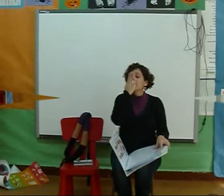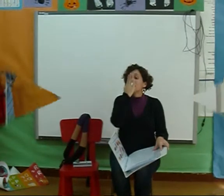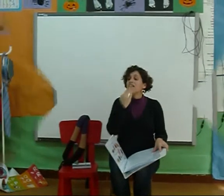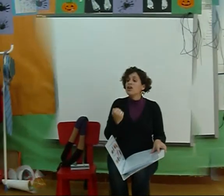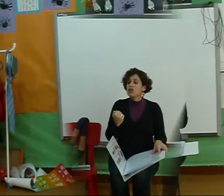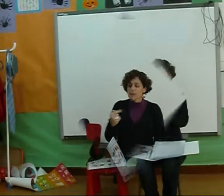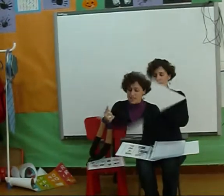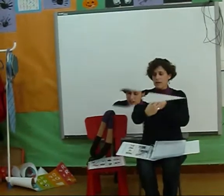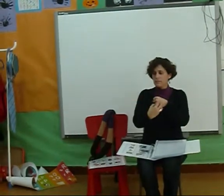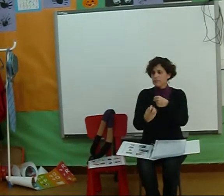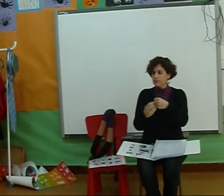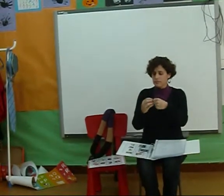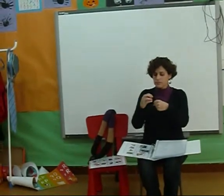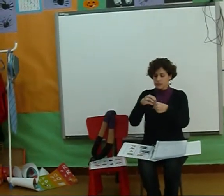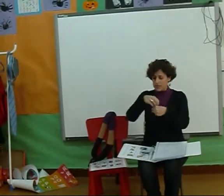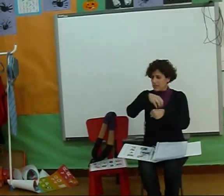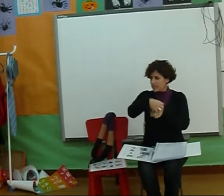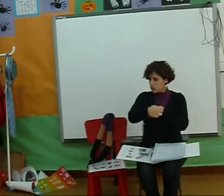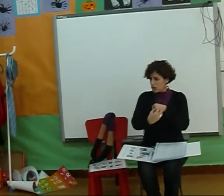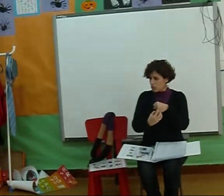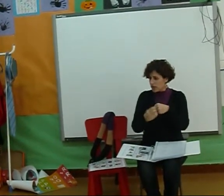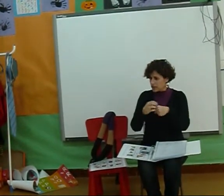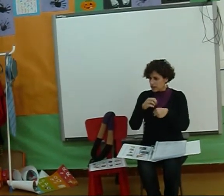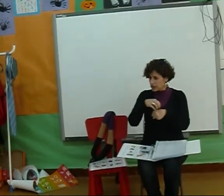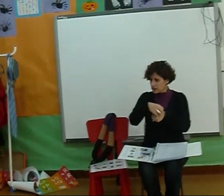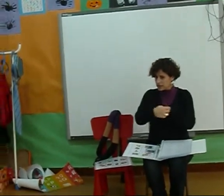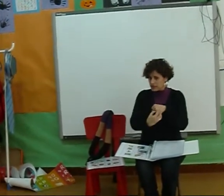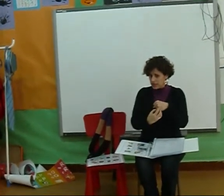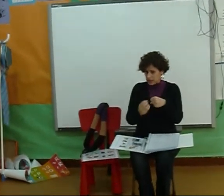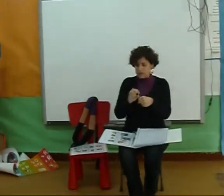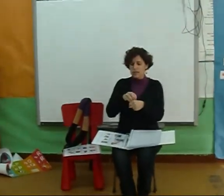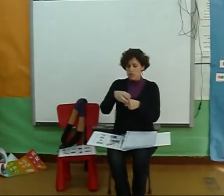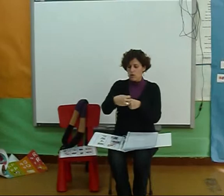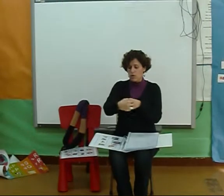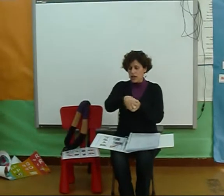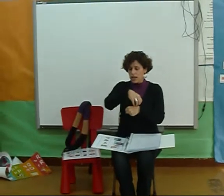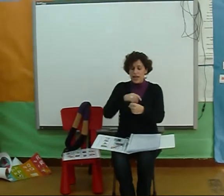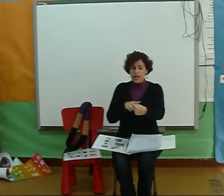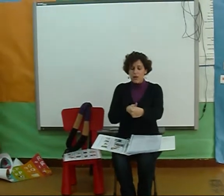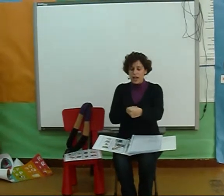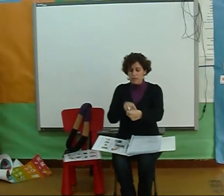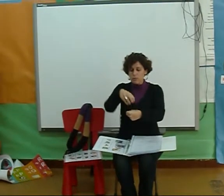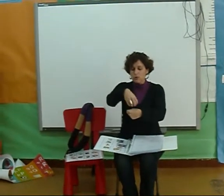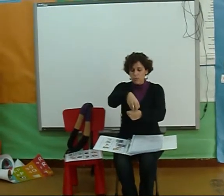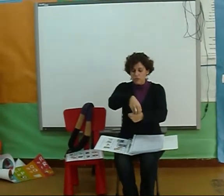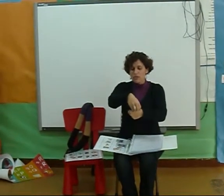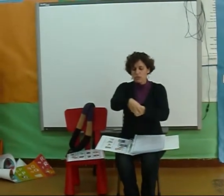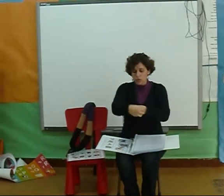Figo Mora Sabe descale son as moras Sí? Mora E igual a mesma posición Pero facemos as